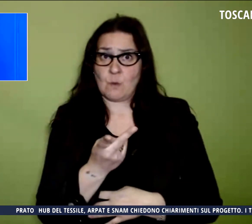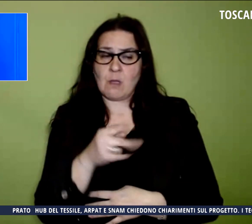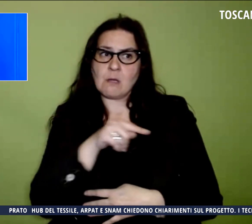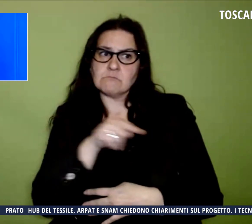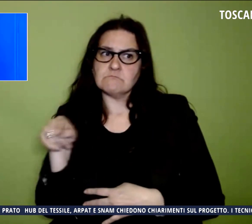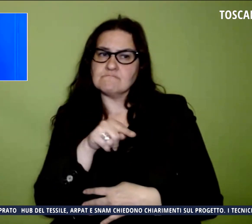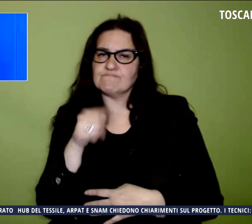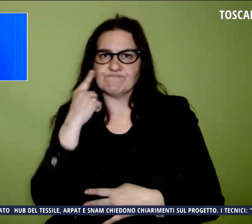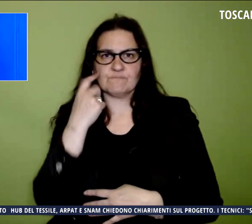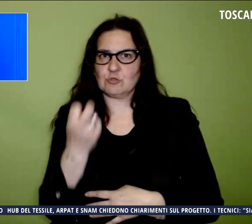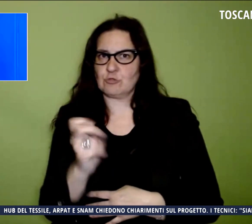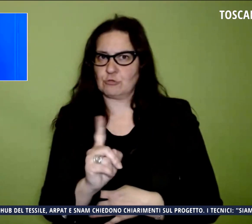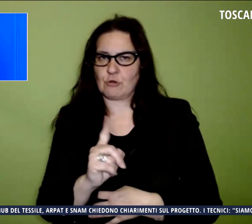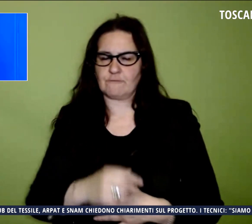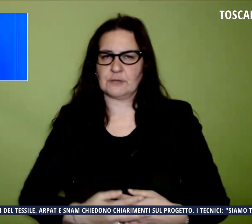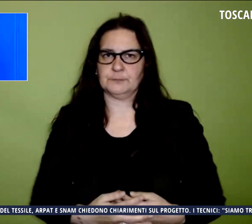ordigno.